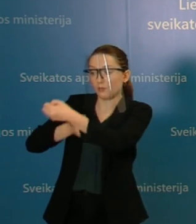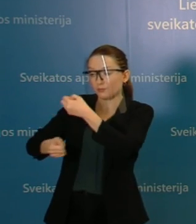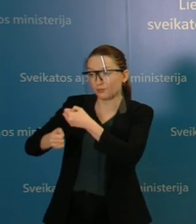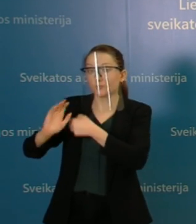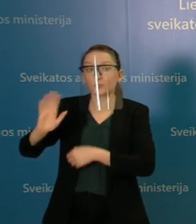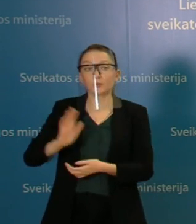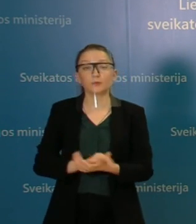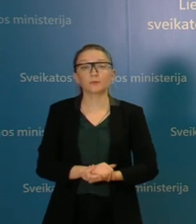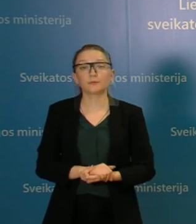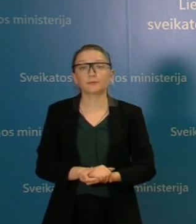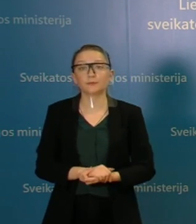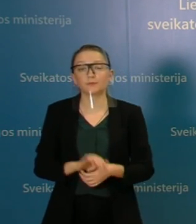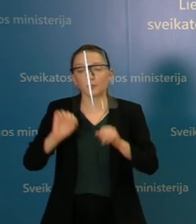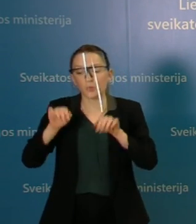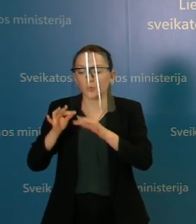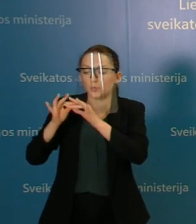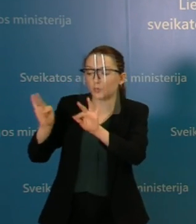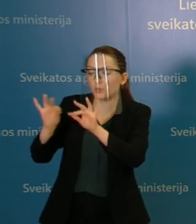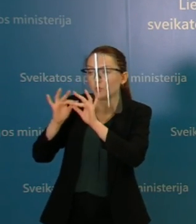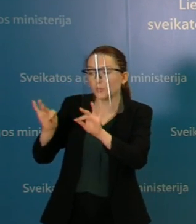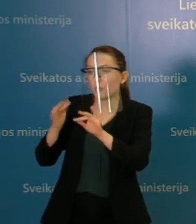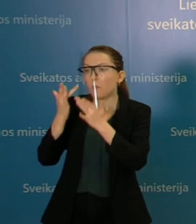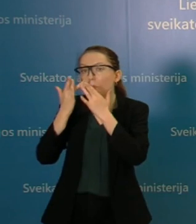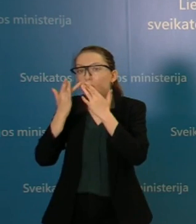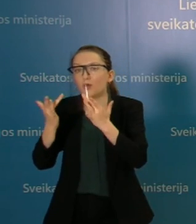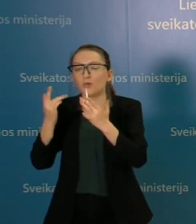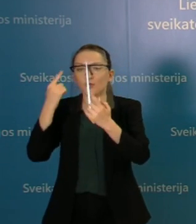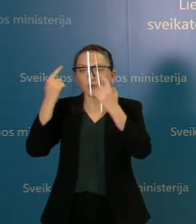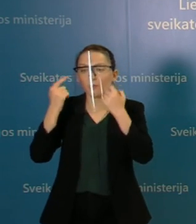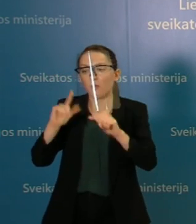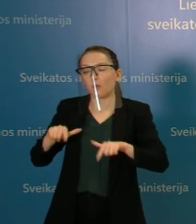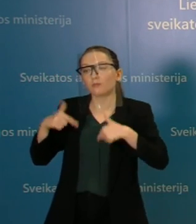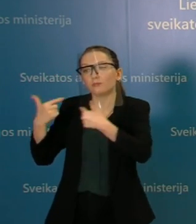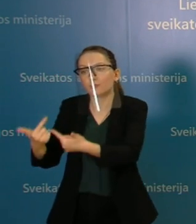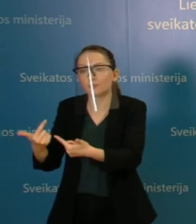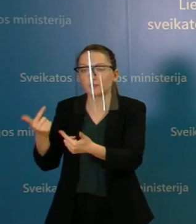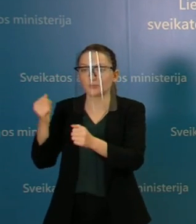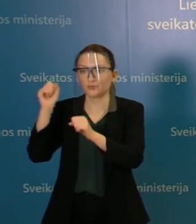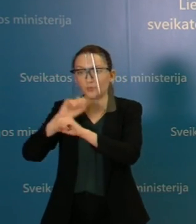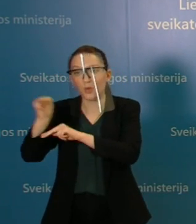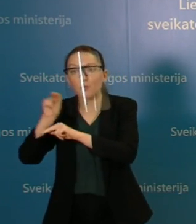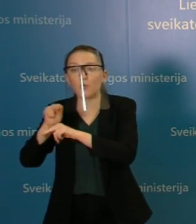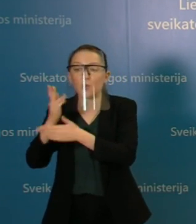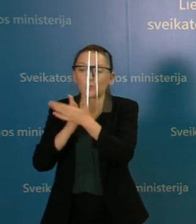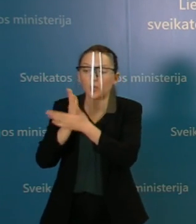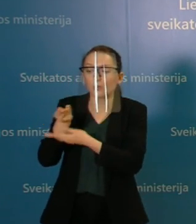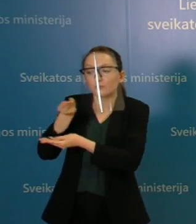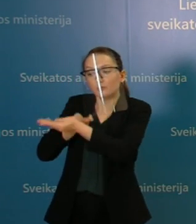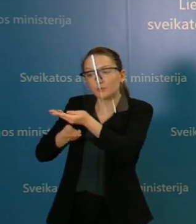ir tikrai siūliausi parodyti ir perdoti tam tikrą žiniąs ir patirtį.